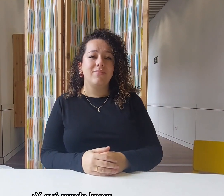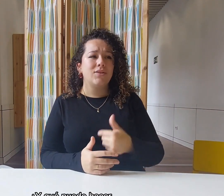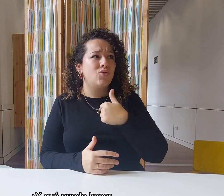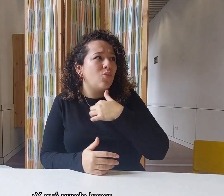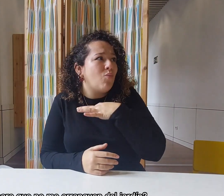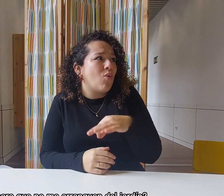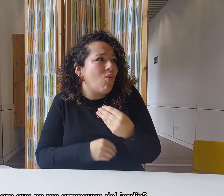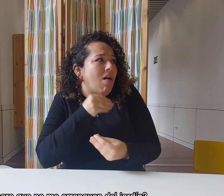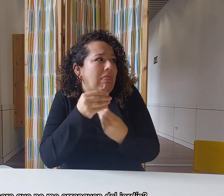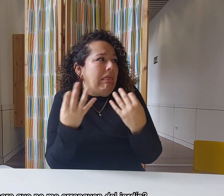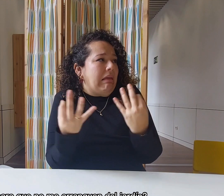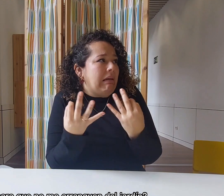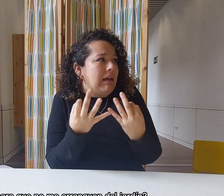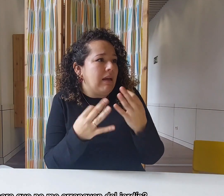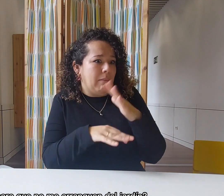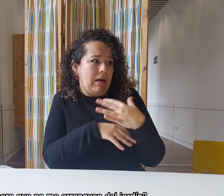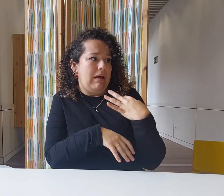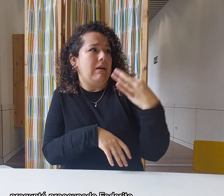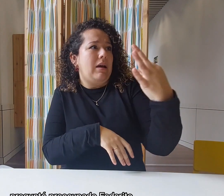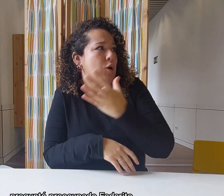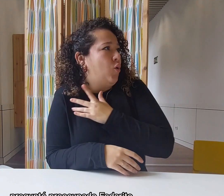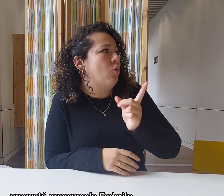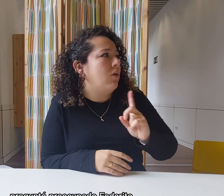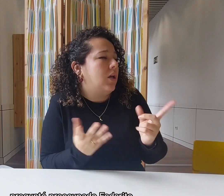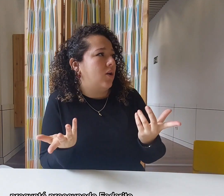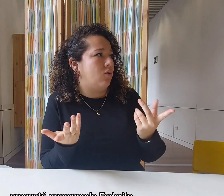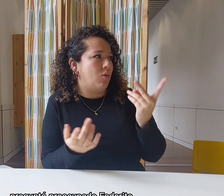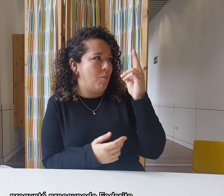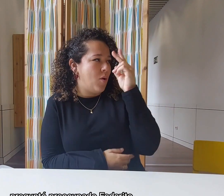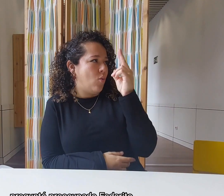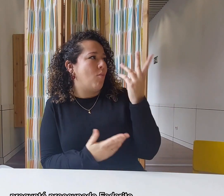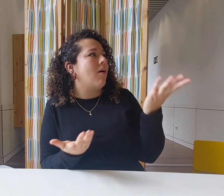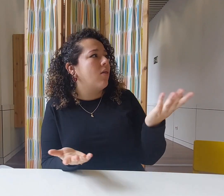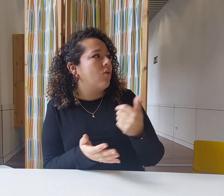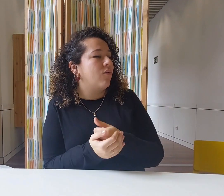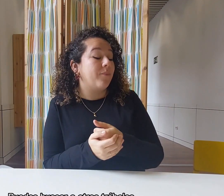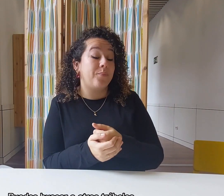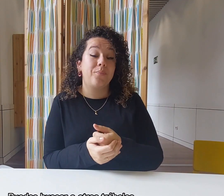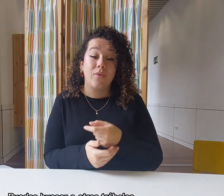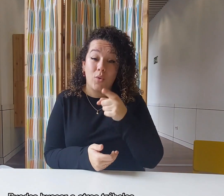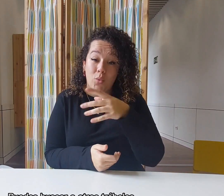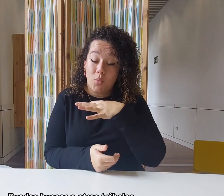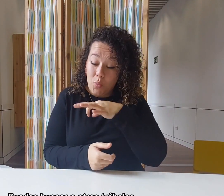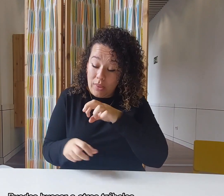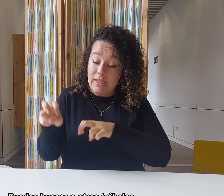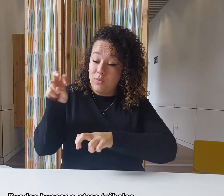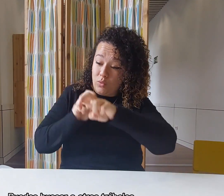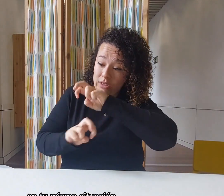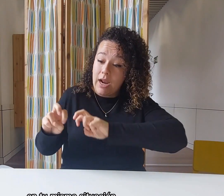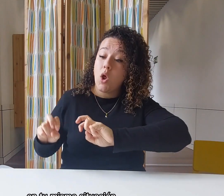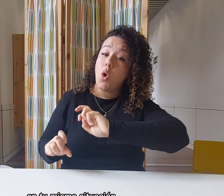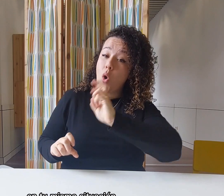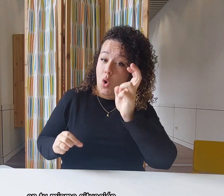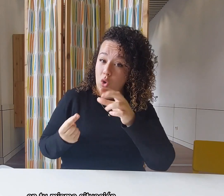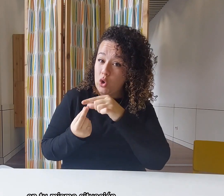qué puedo hacer para que no me arranquen del jardín? preguntó preocupado Federito. Puedes buscar a otros tréboles en tu misma situación,